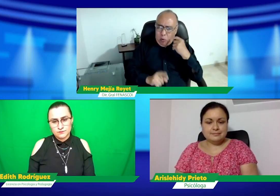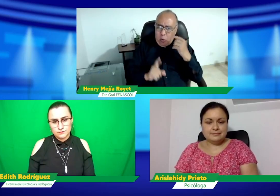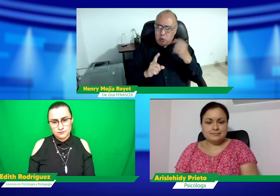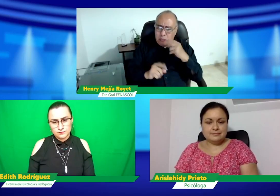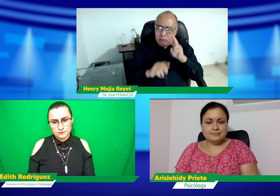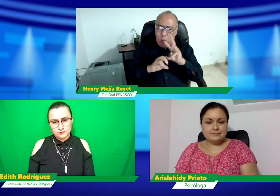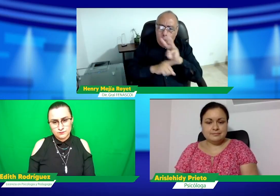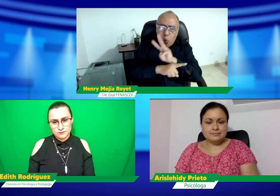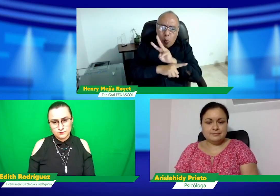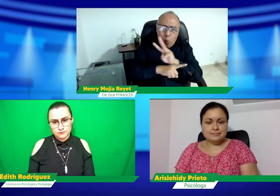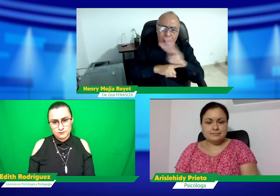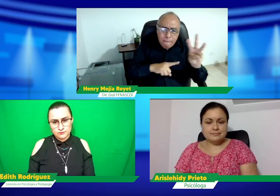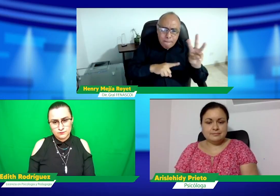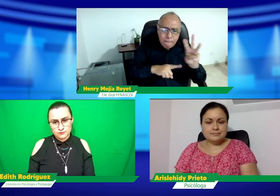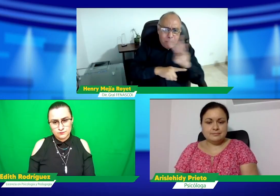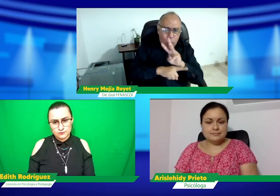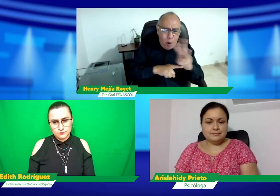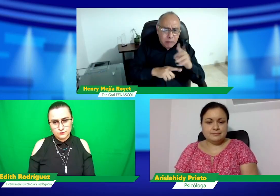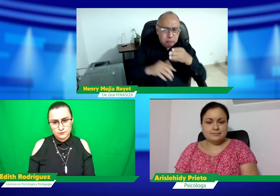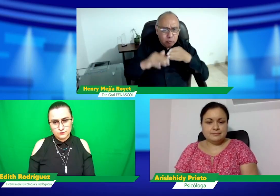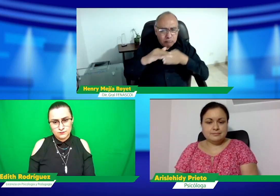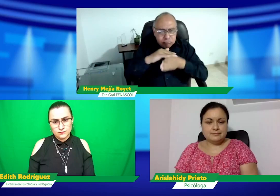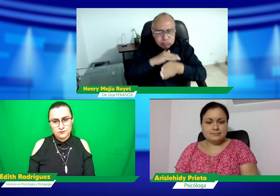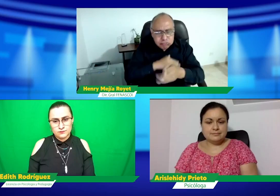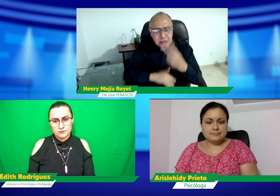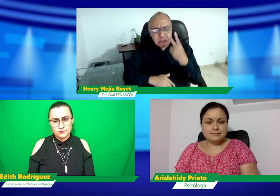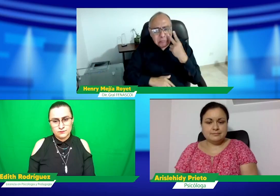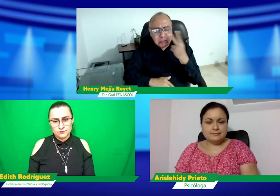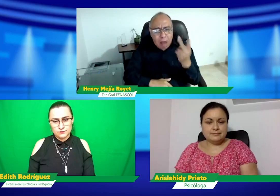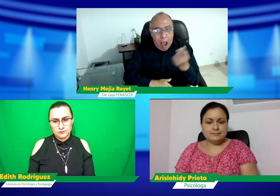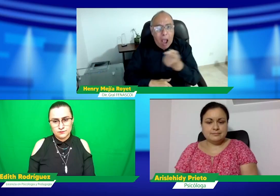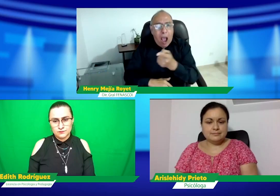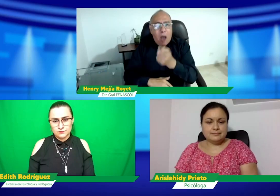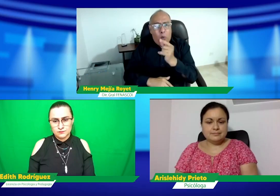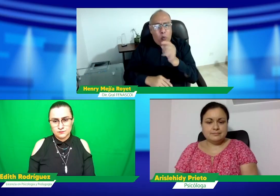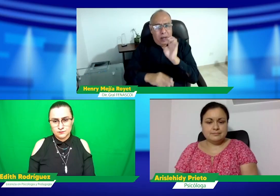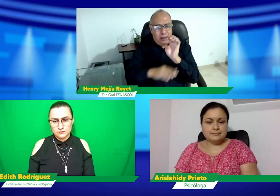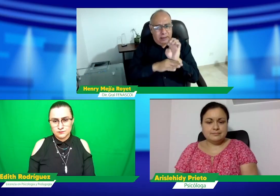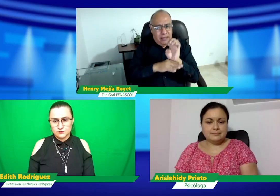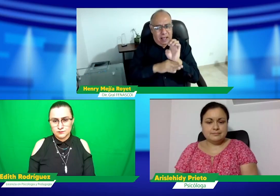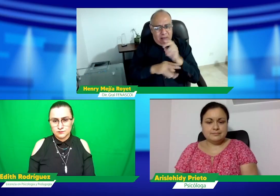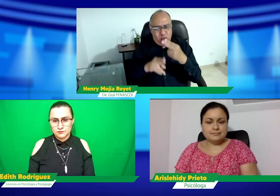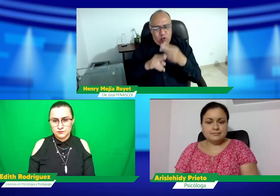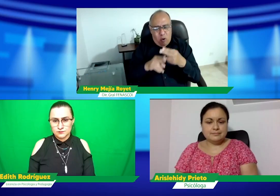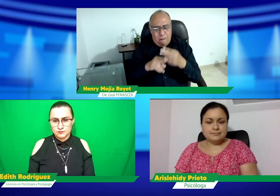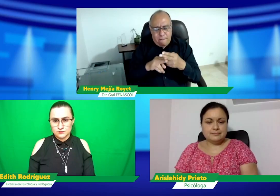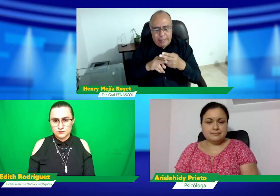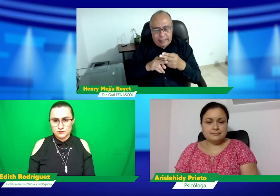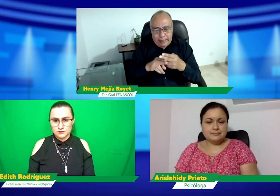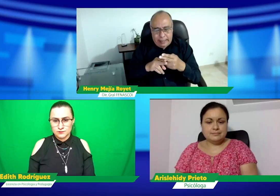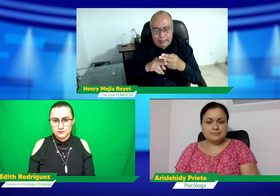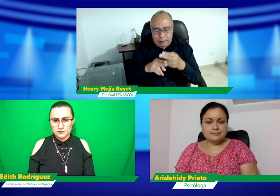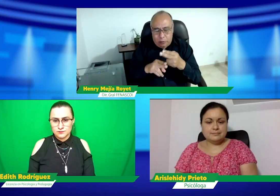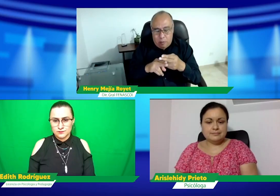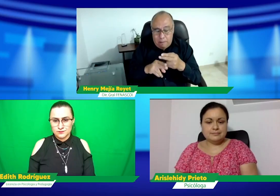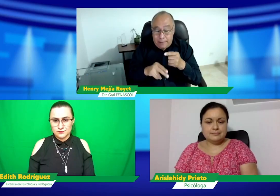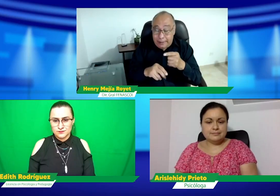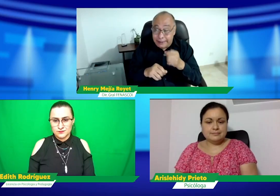a los cuales, por ejemplo, los intérpretes pueden acceder, pero recientemente conocimos acerca de una página web que se llama